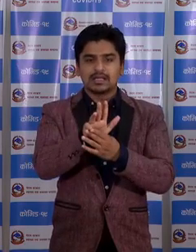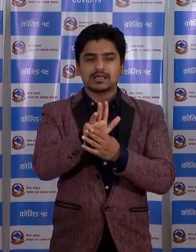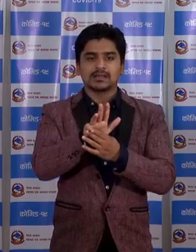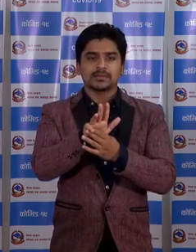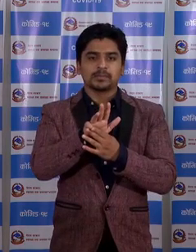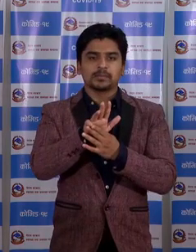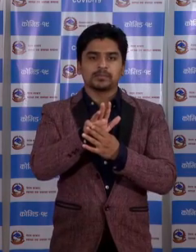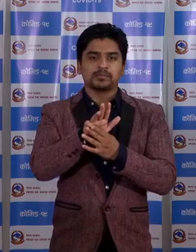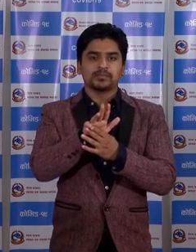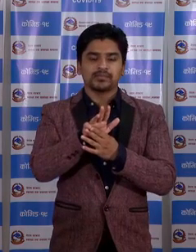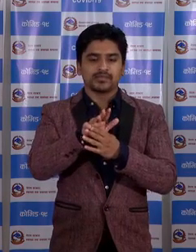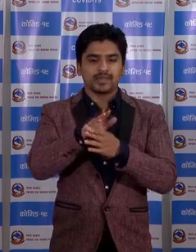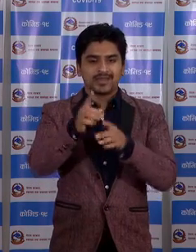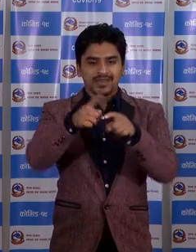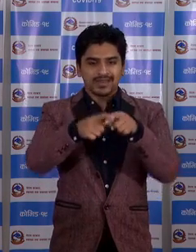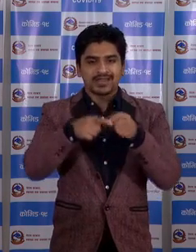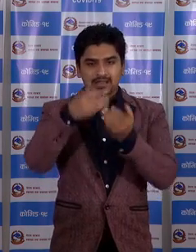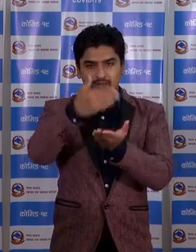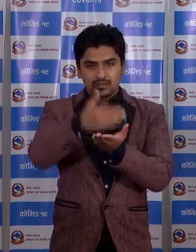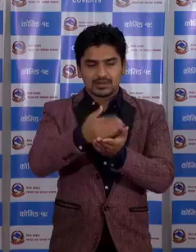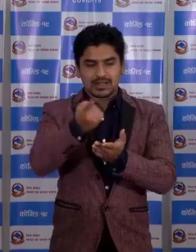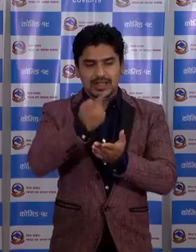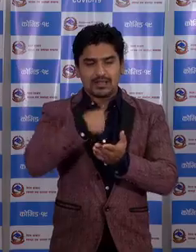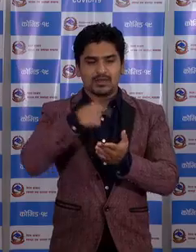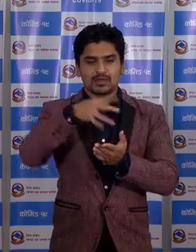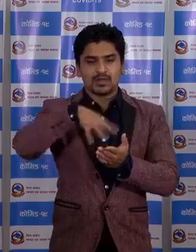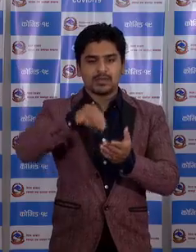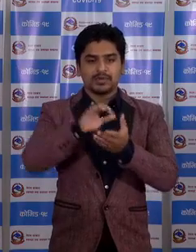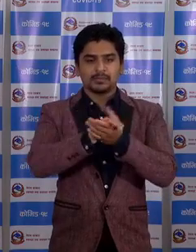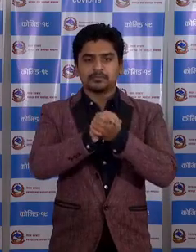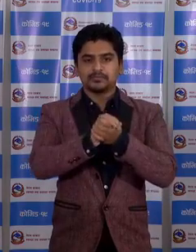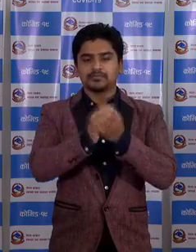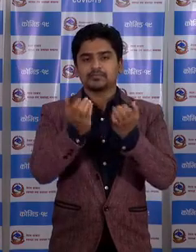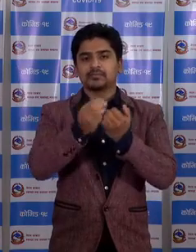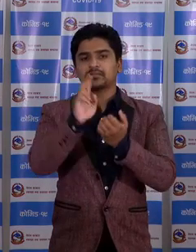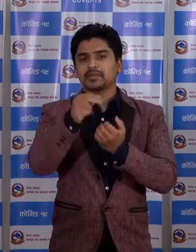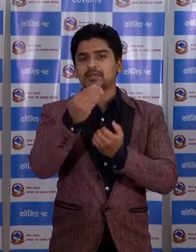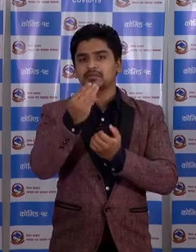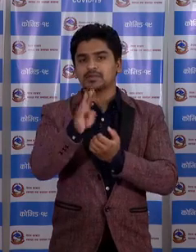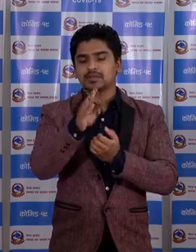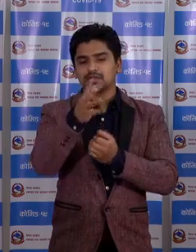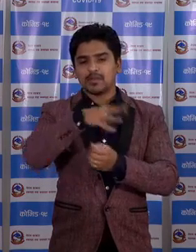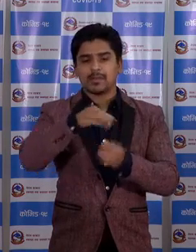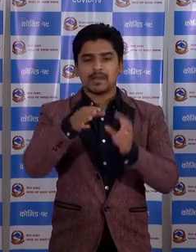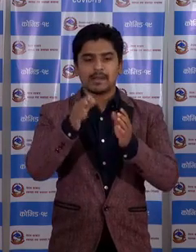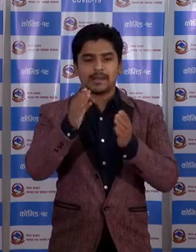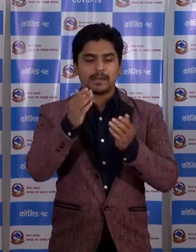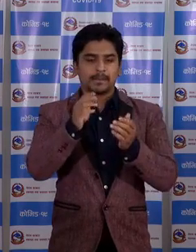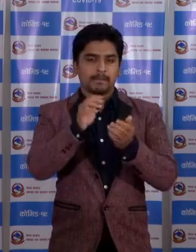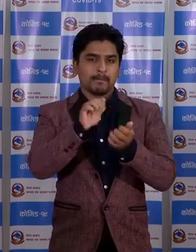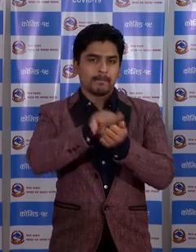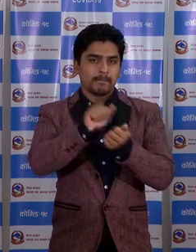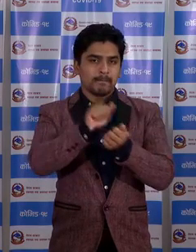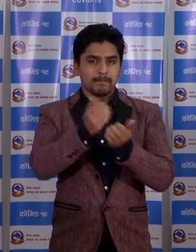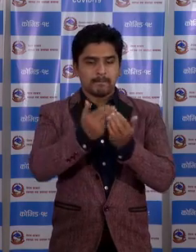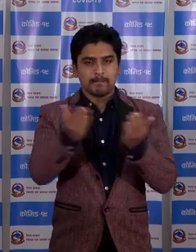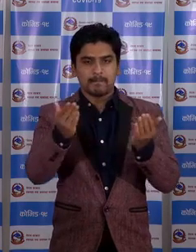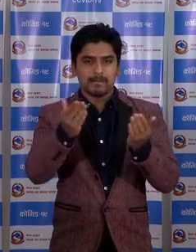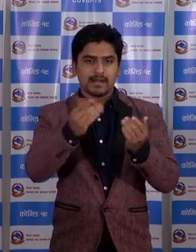नियन्तन रर्वक्थाम्मा आमी सबाइ ले आतेमालो गर्णु करने होंचा। सबई मीडिया कर्मी अरुको सबई